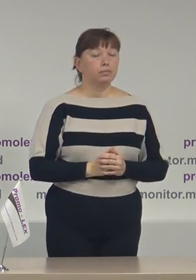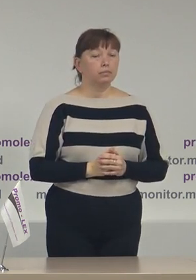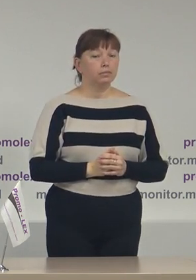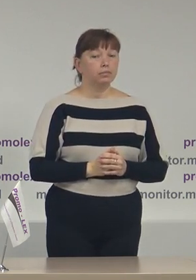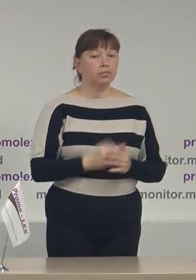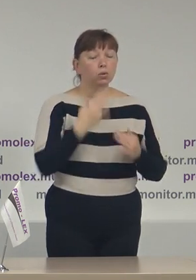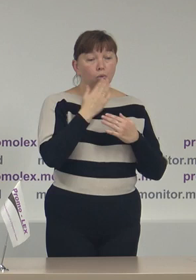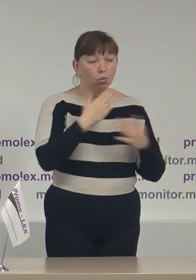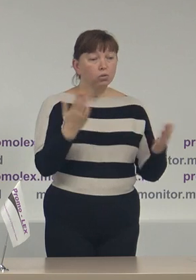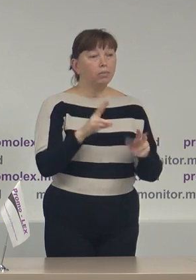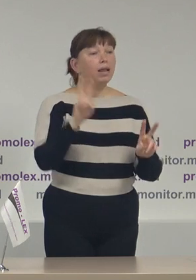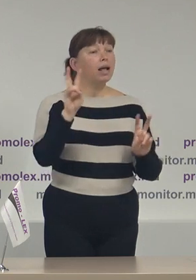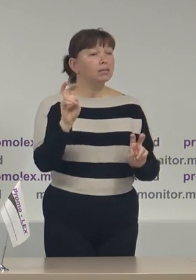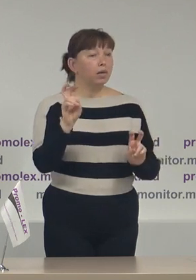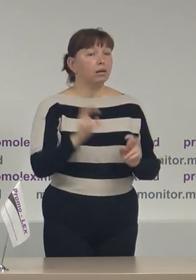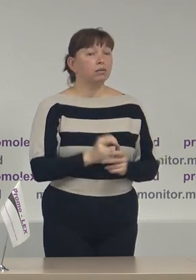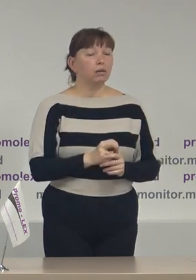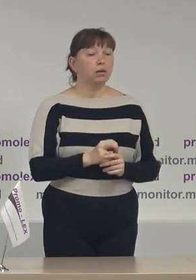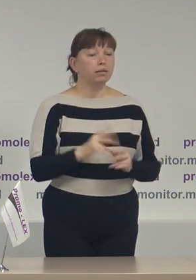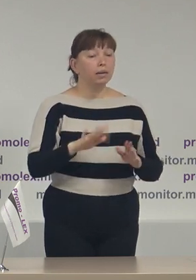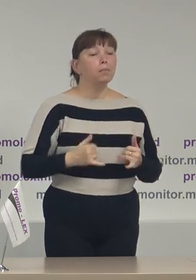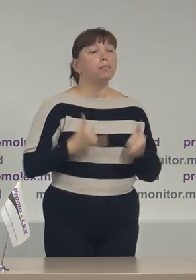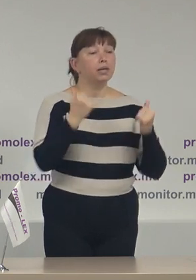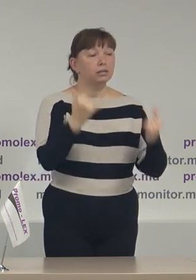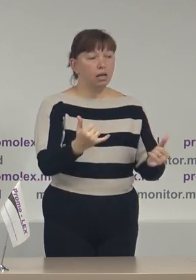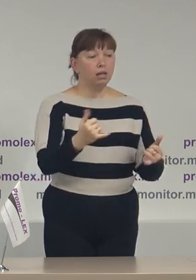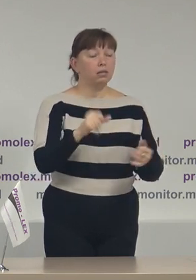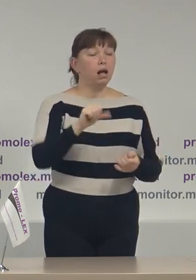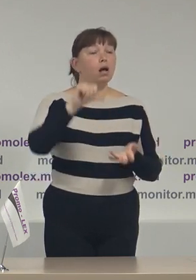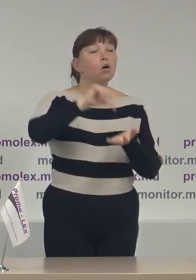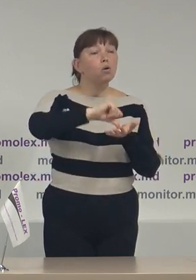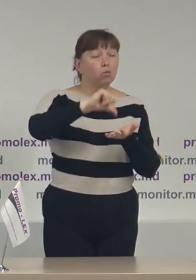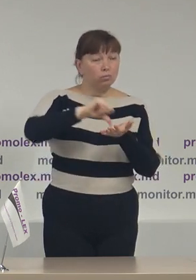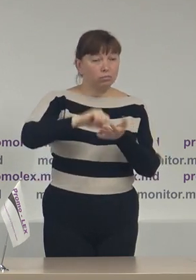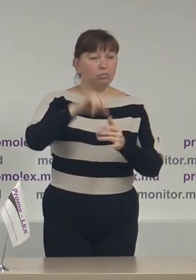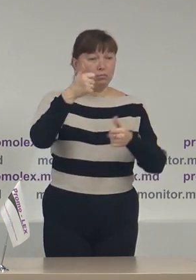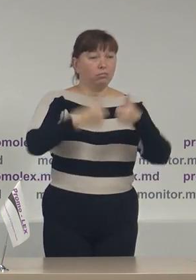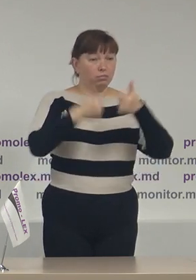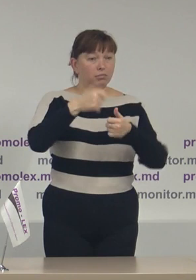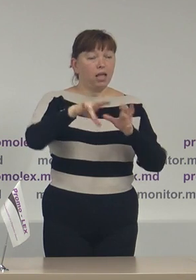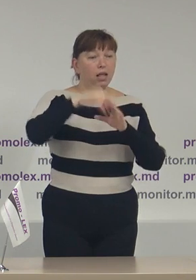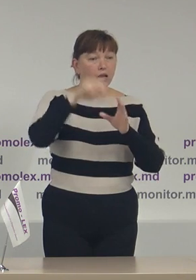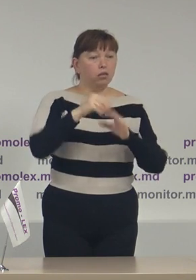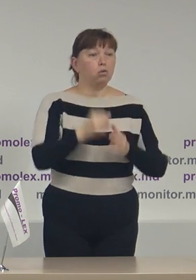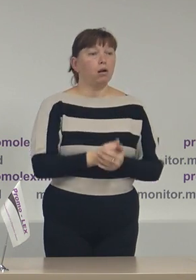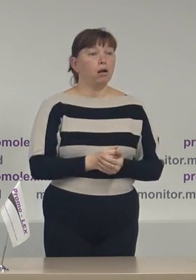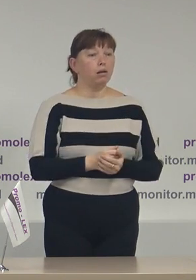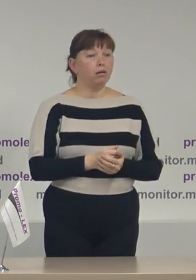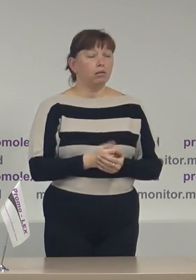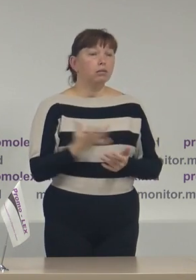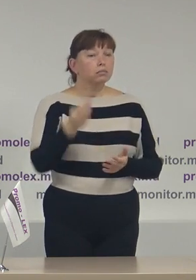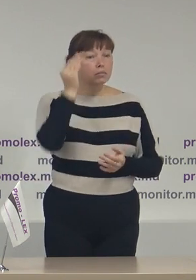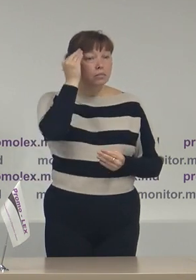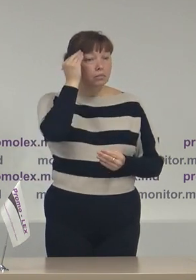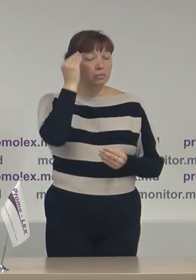Ultimele aspecte de prestație a concurențelor electorale, din perspectivă unor